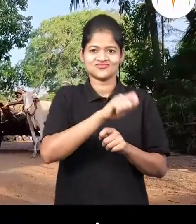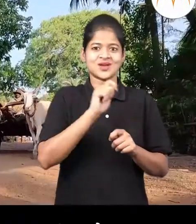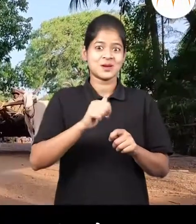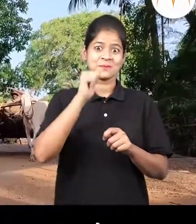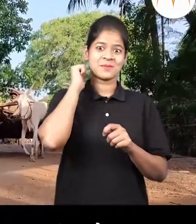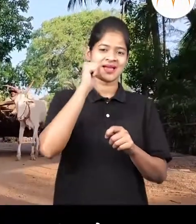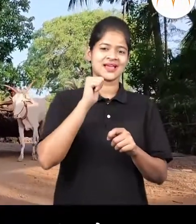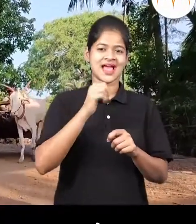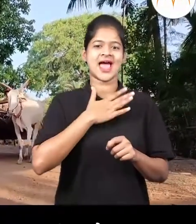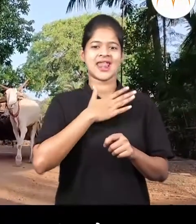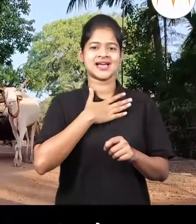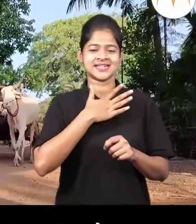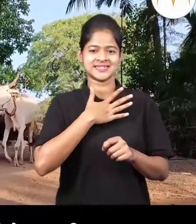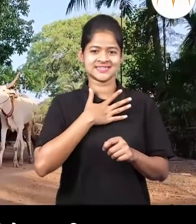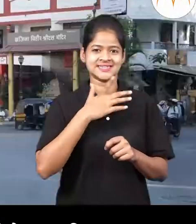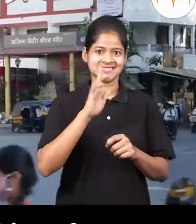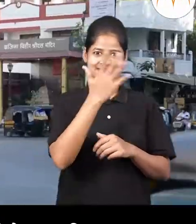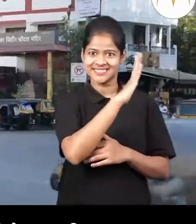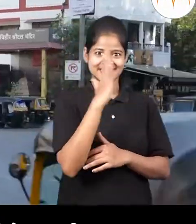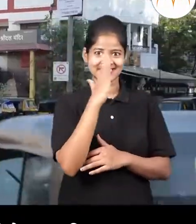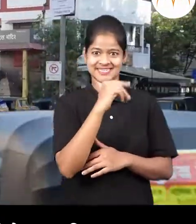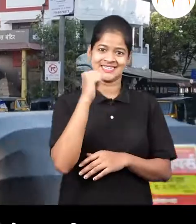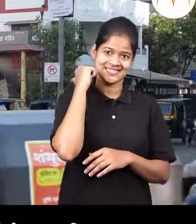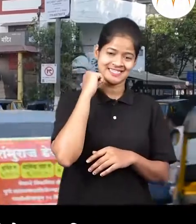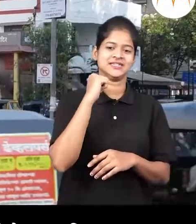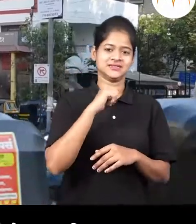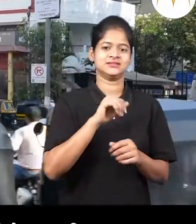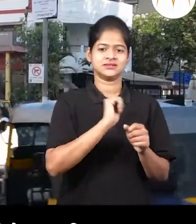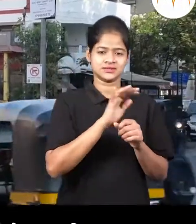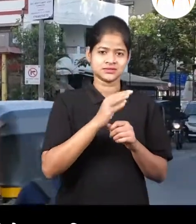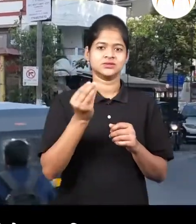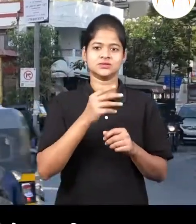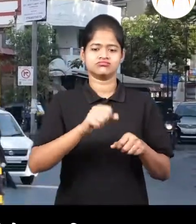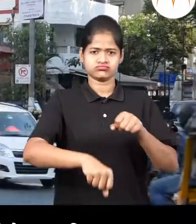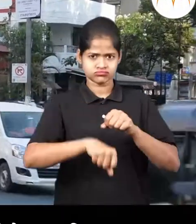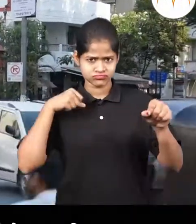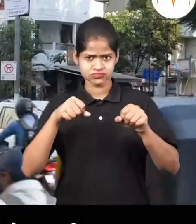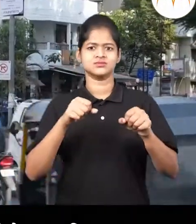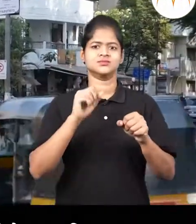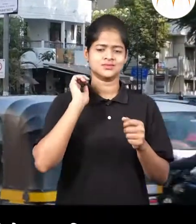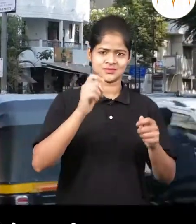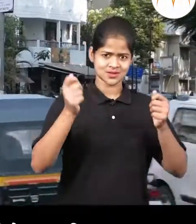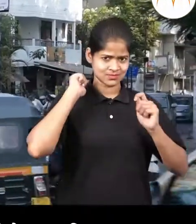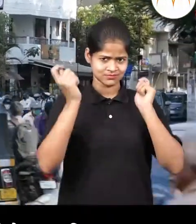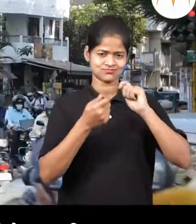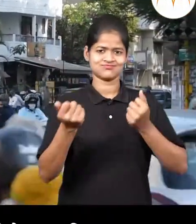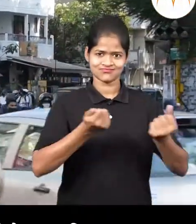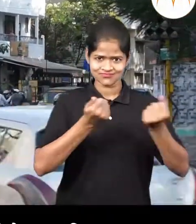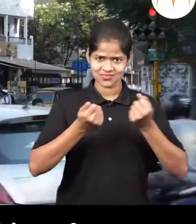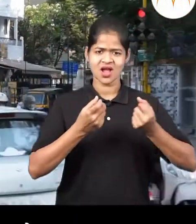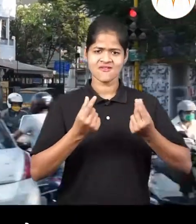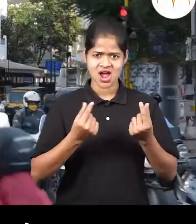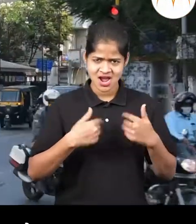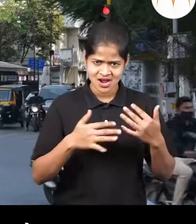भरलेली बैलगाडी चल्लीय। मोठ्या रस्त्यान वरून, मोठारी, सामान भरलेले ट्रक, रिक्षा,